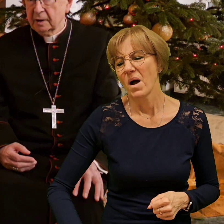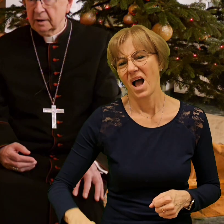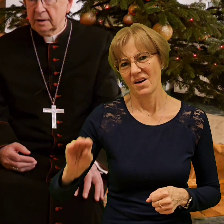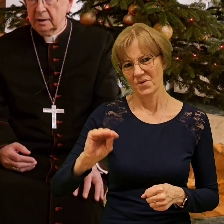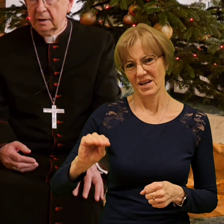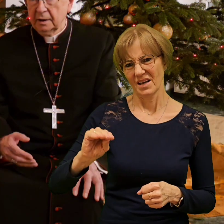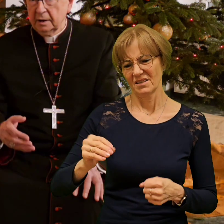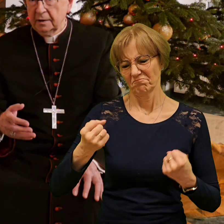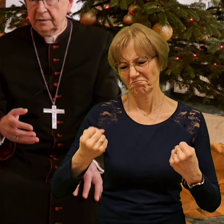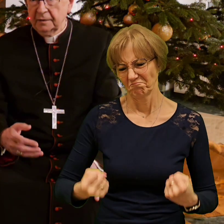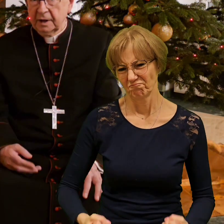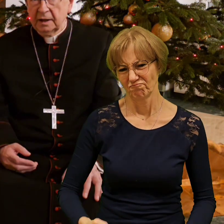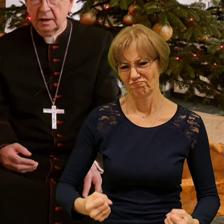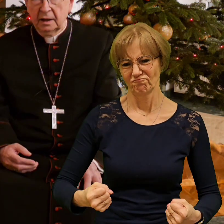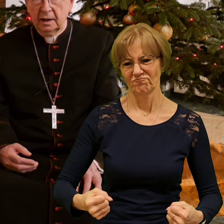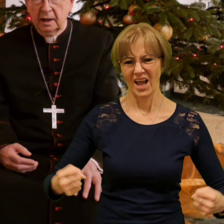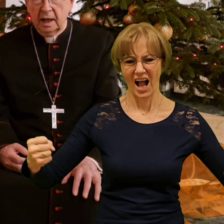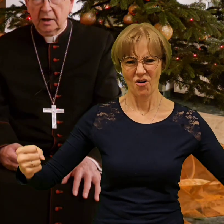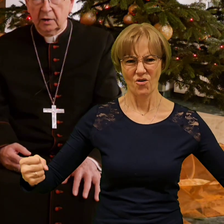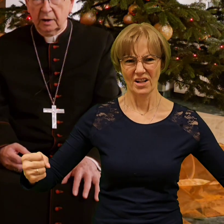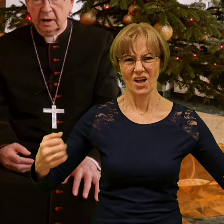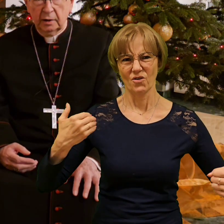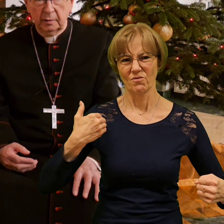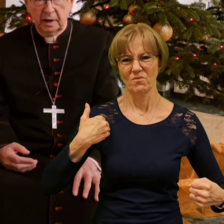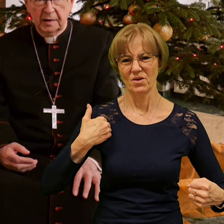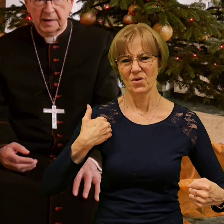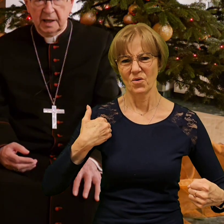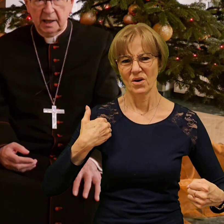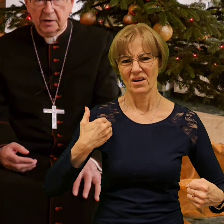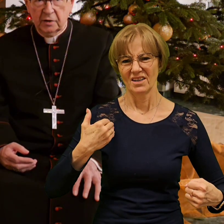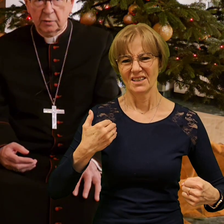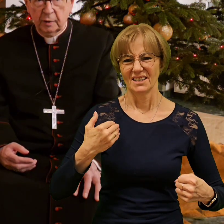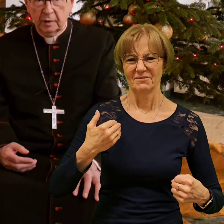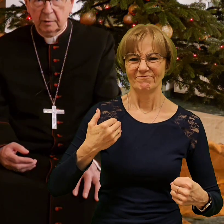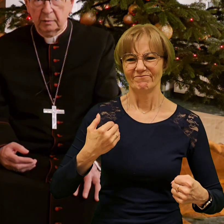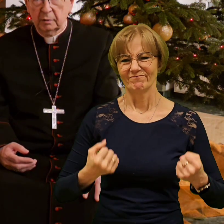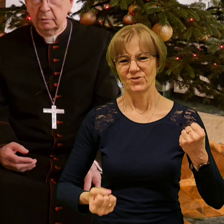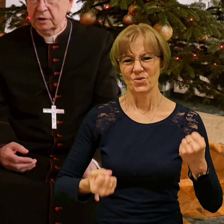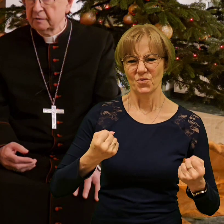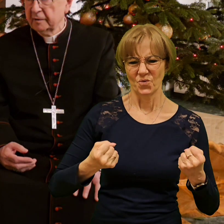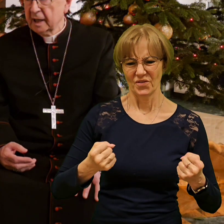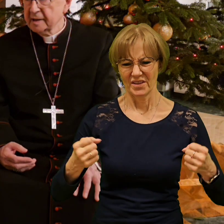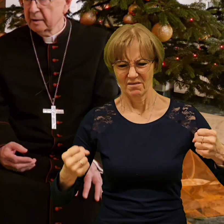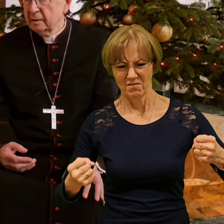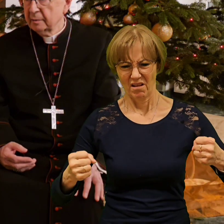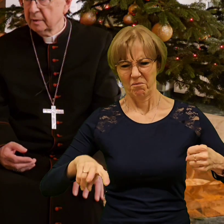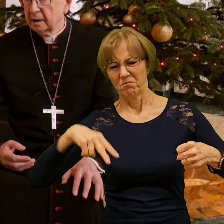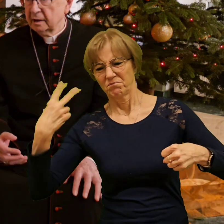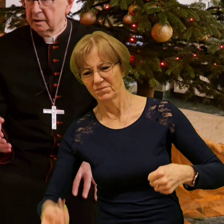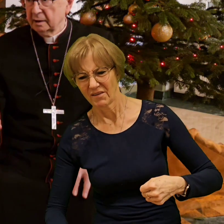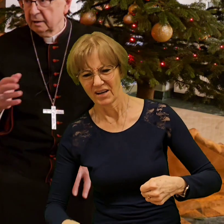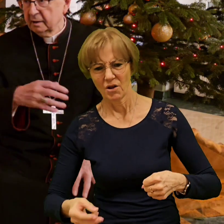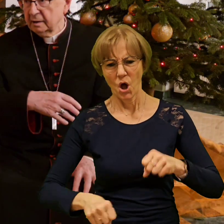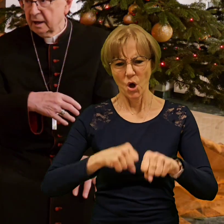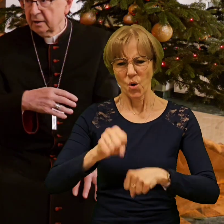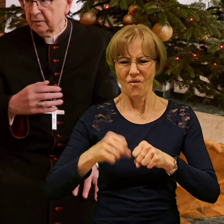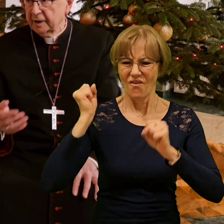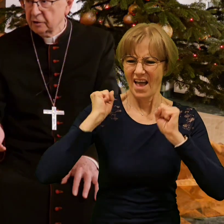I w tym akordełom nie zniechęcił, bo ja się wywracałem na obejrze